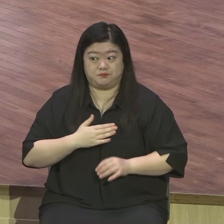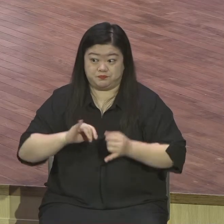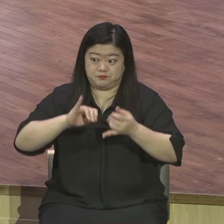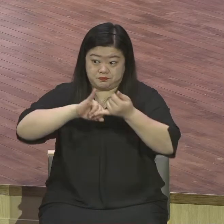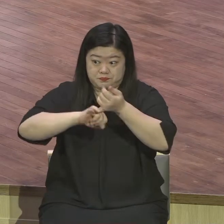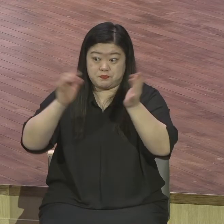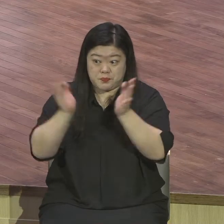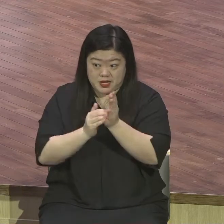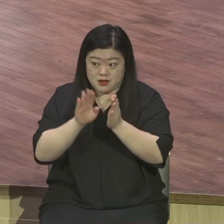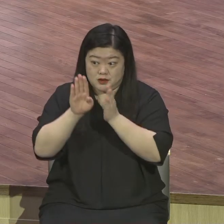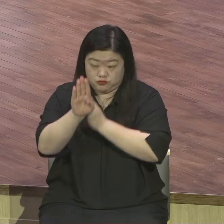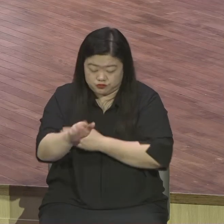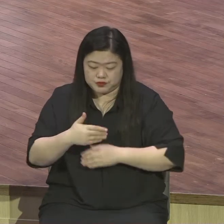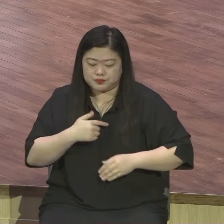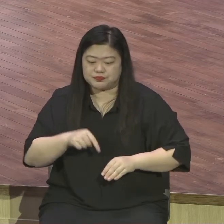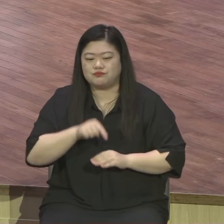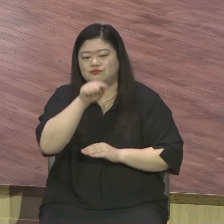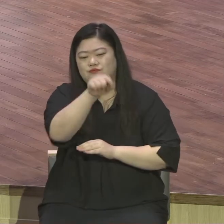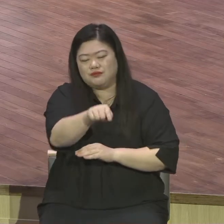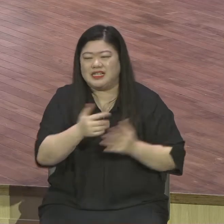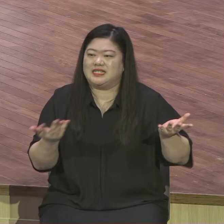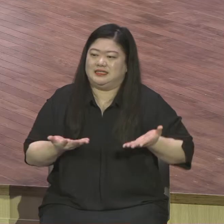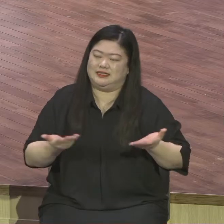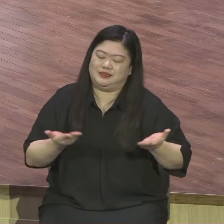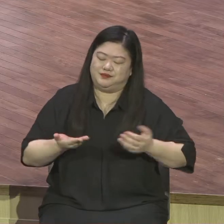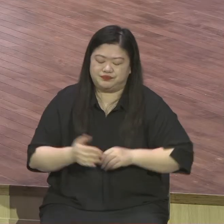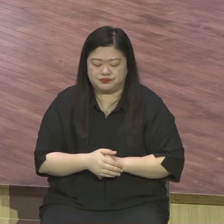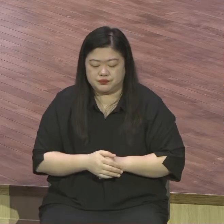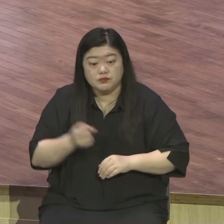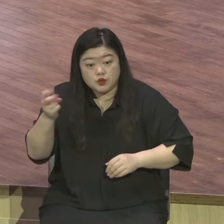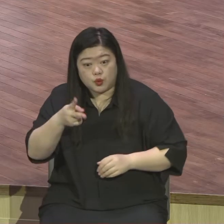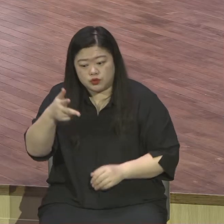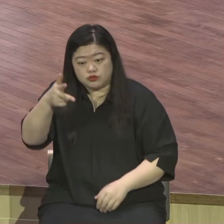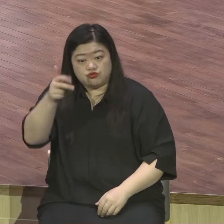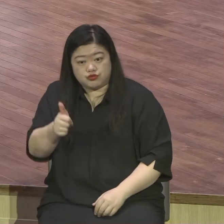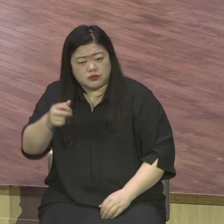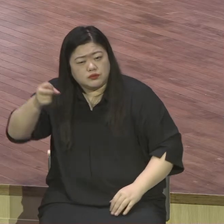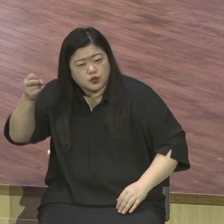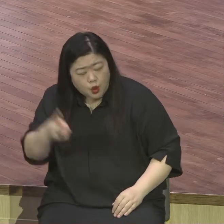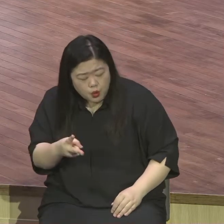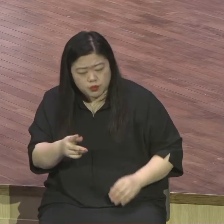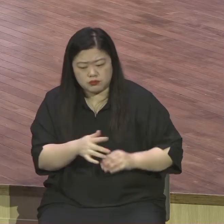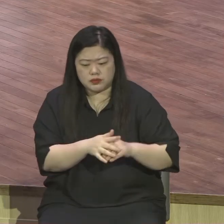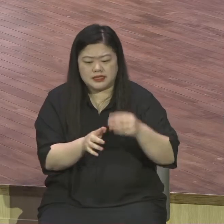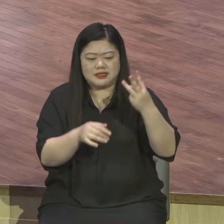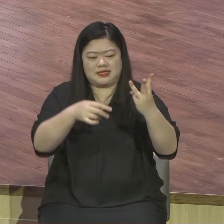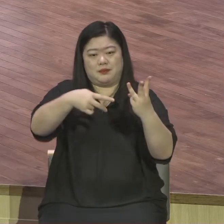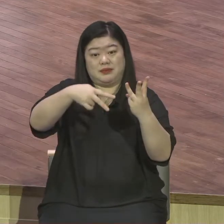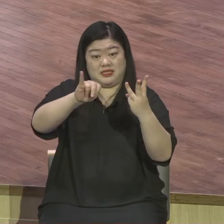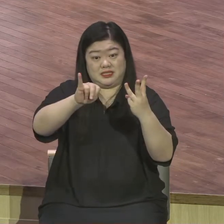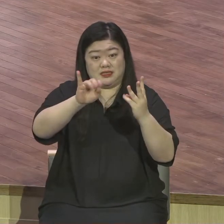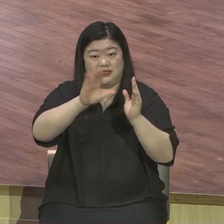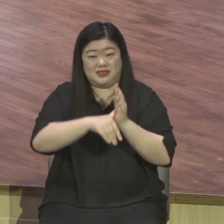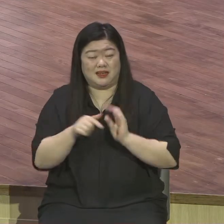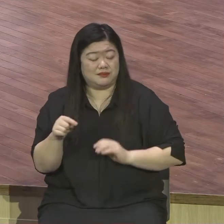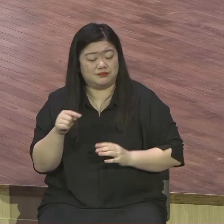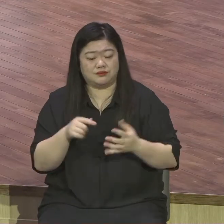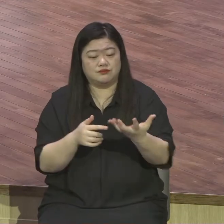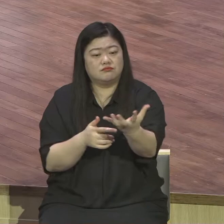주인이 제 3시에 나가 장터에 또 나가보면 또 일거리가 없어서 놀고 있는 사람이 있어요.